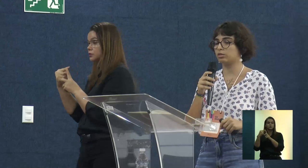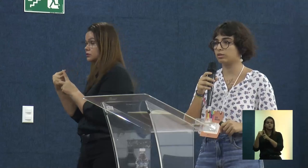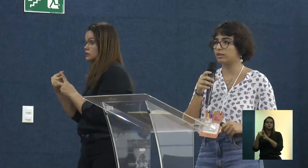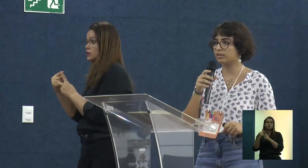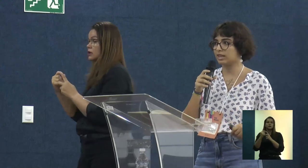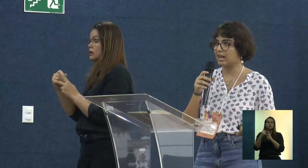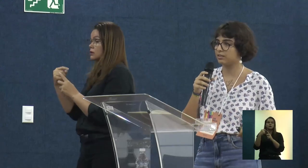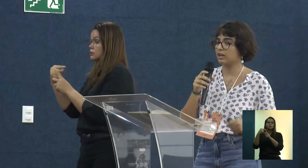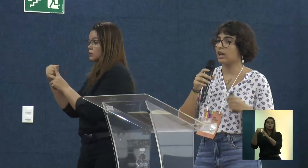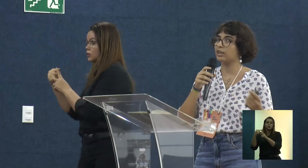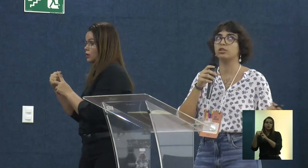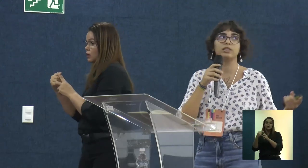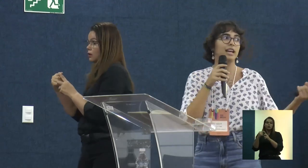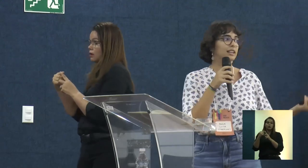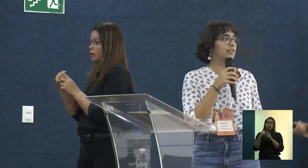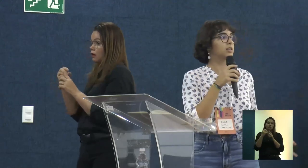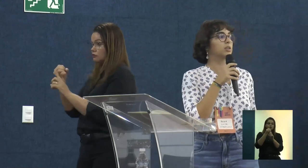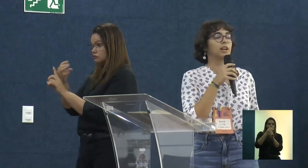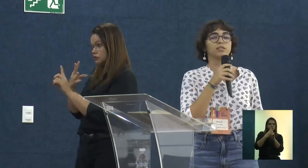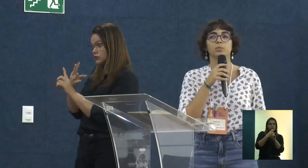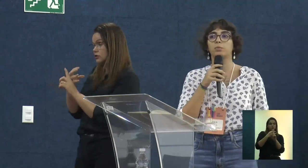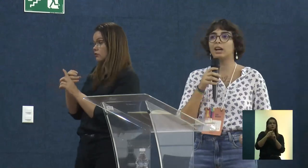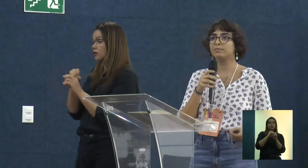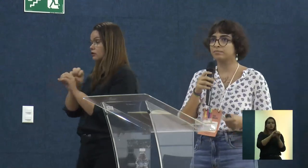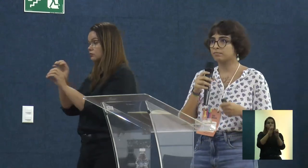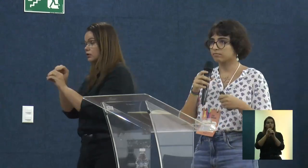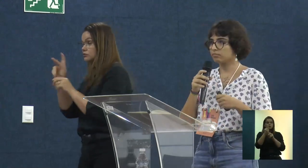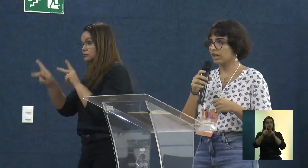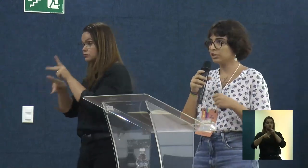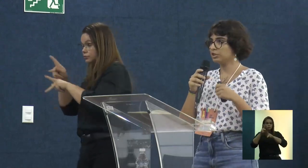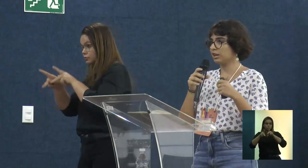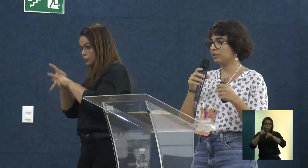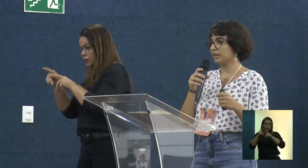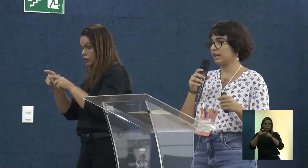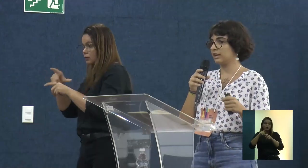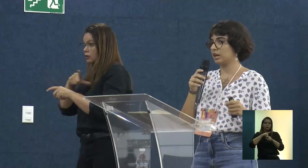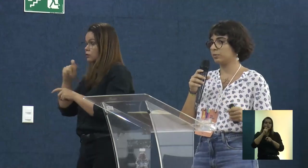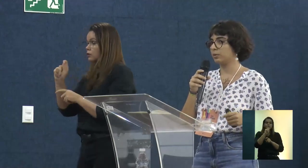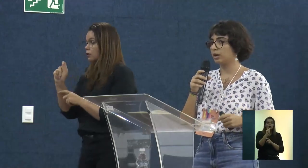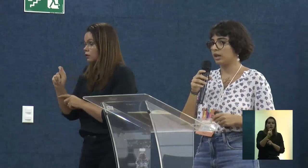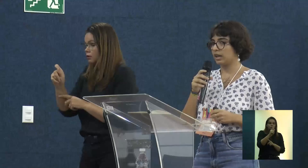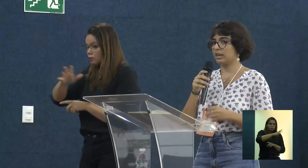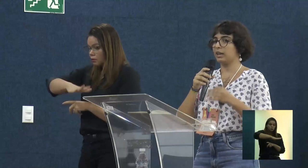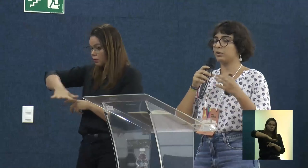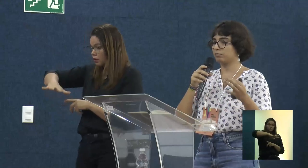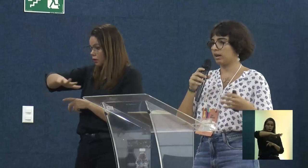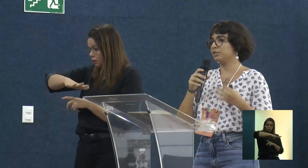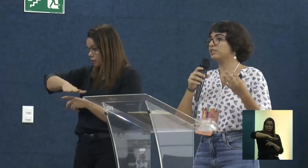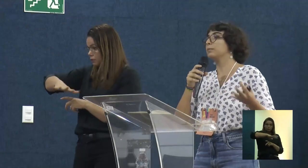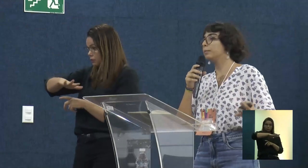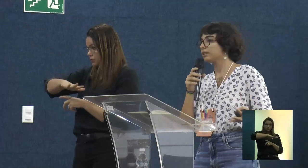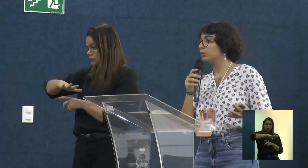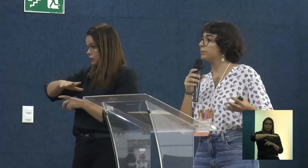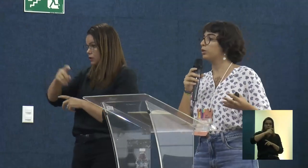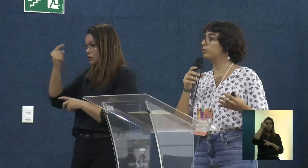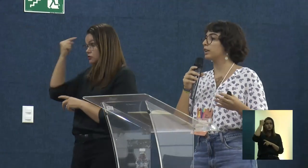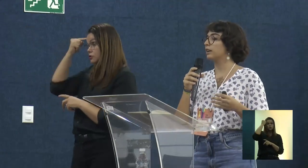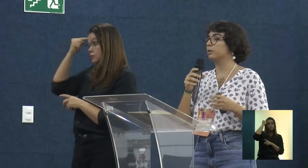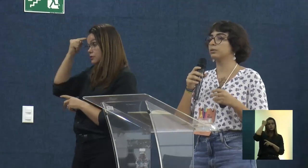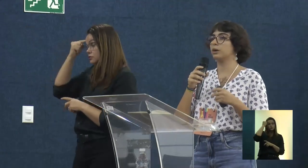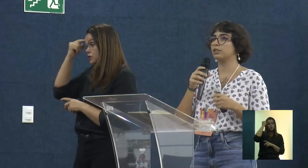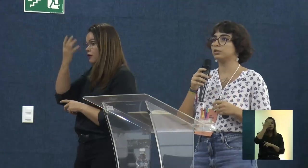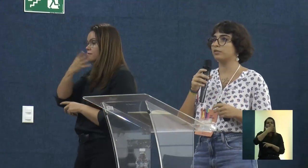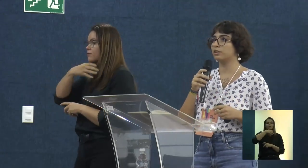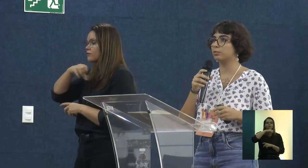dentro das universidades, associada à questão da educação popular, a gente está falando daquele campo em que a gente sempre pensa muito em Paulo